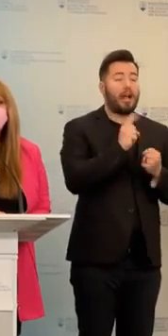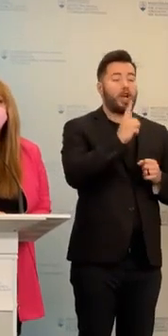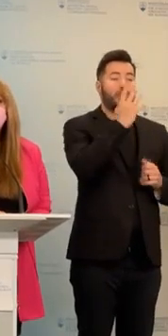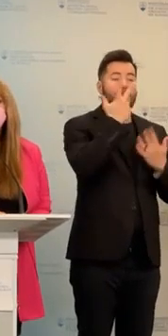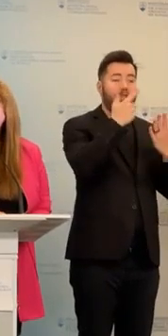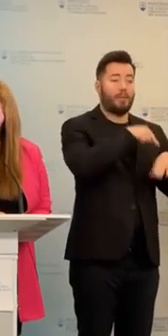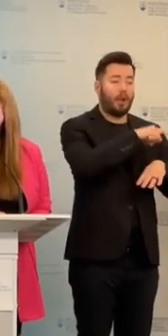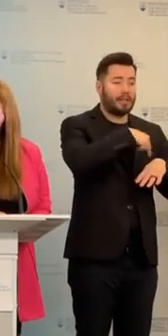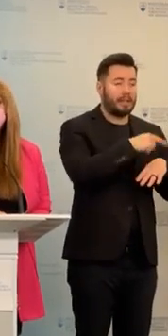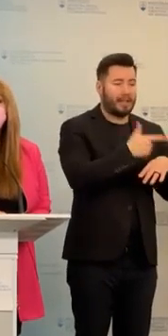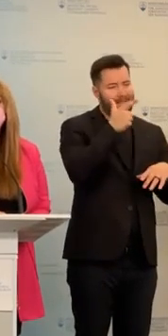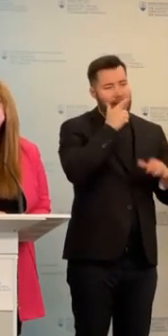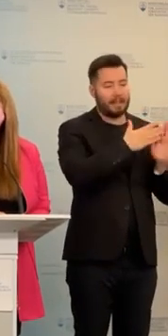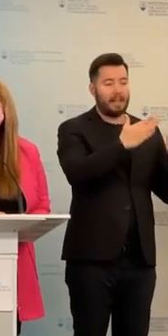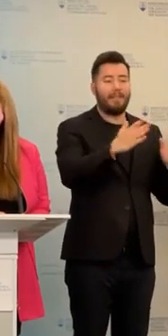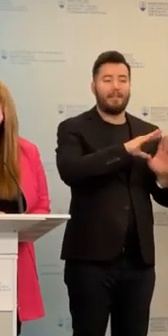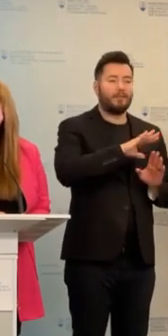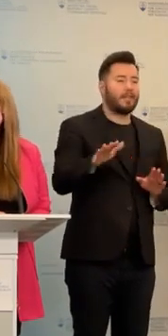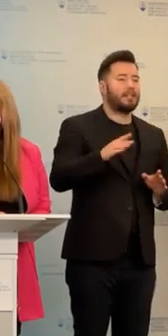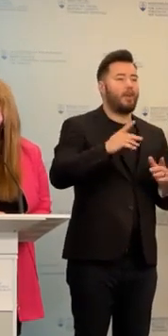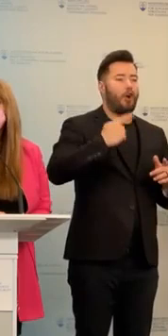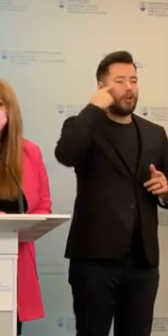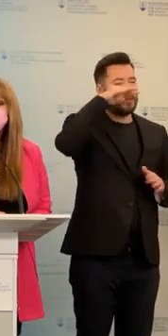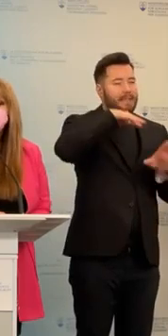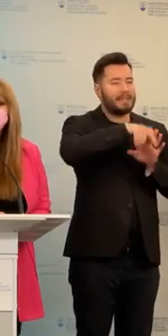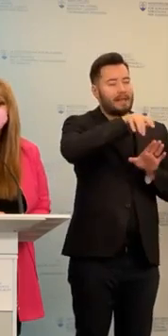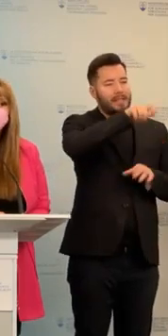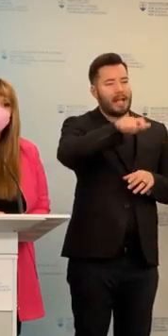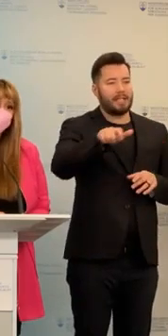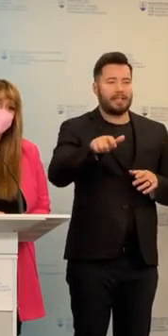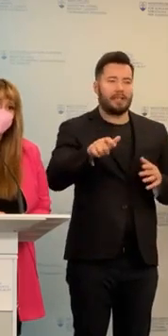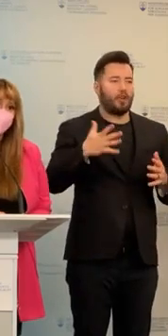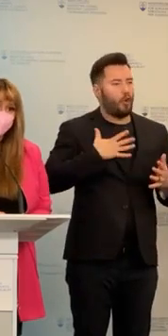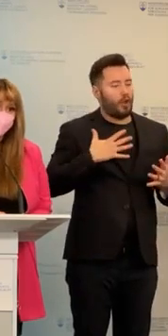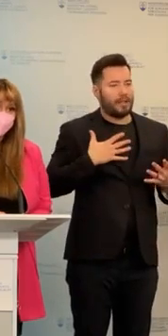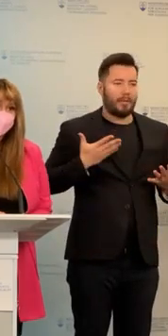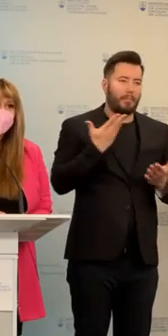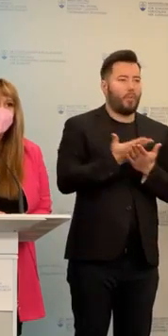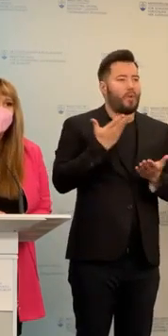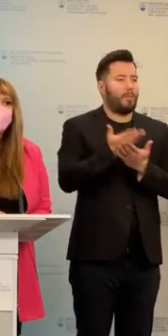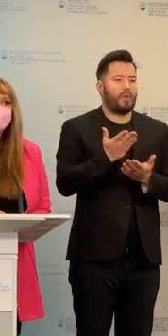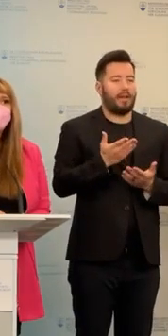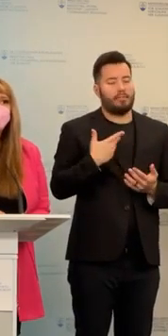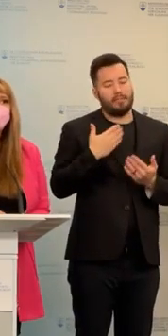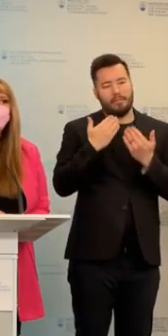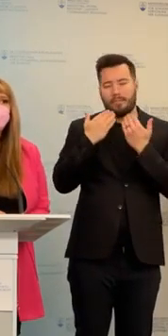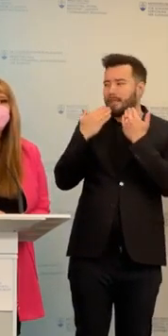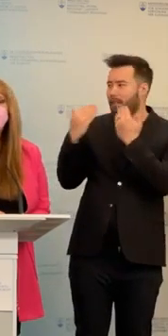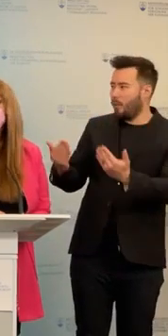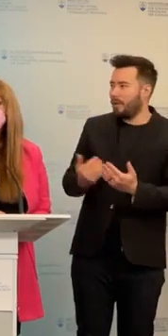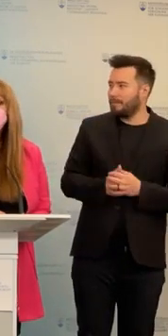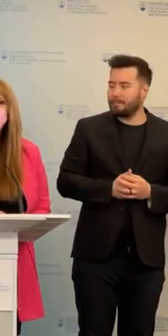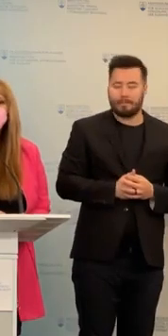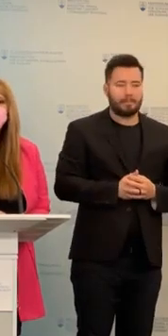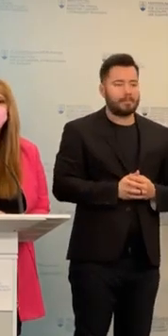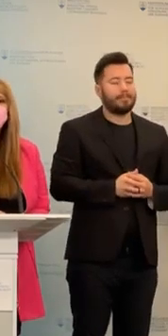všetci zamestnanci a všetci odborní zamestnanci našich poradeňských zaredení, za čo im na tomto mieste chcem poďakovať. Lebo napriek dvom